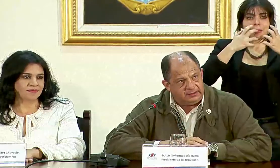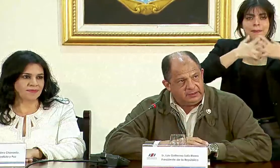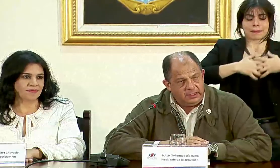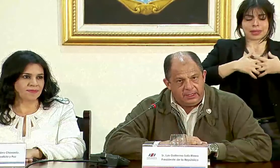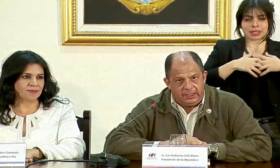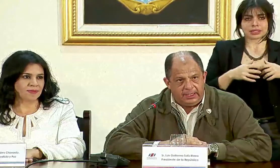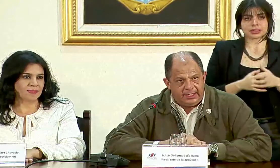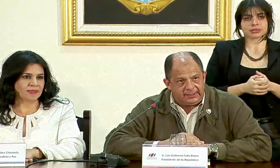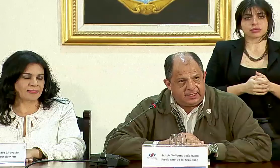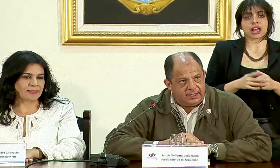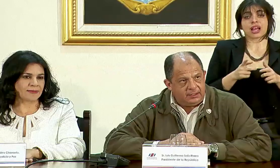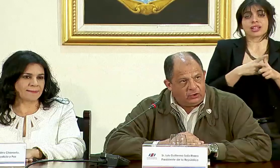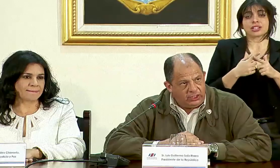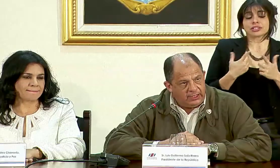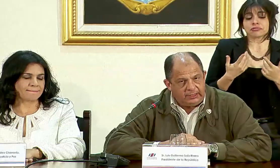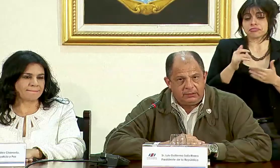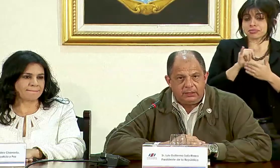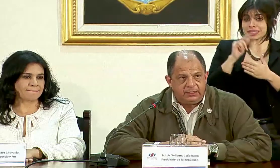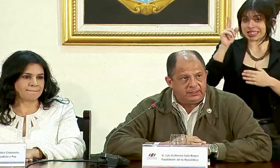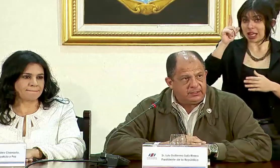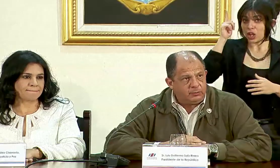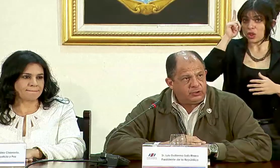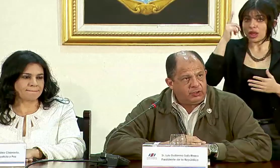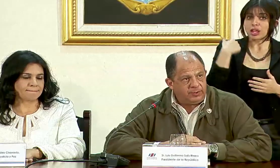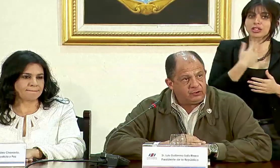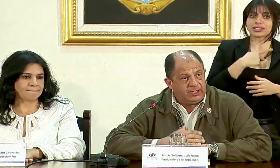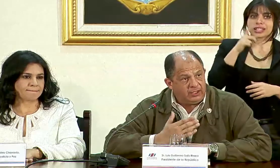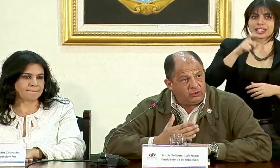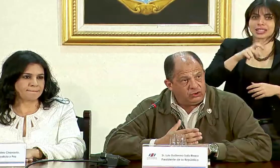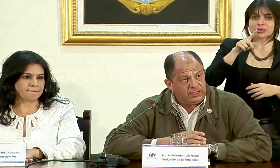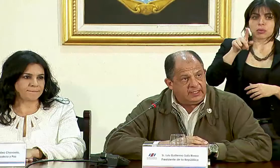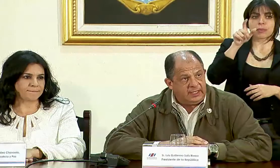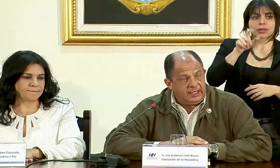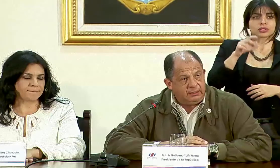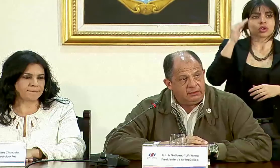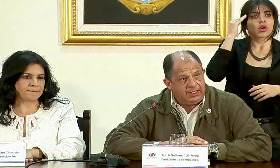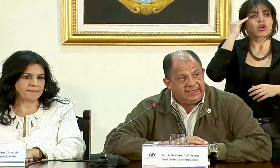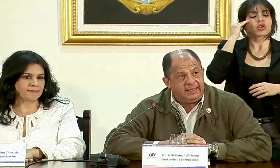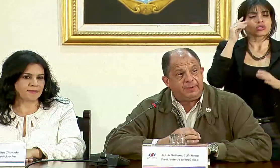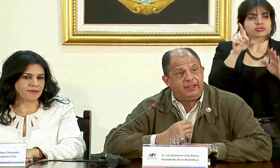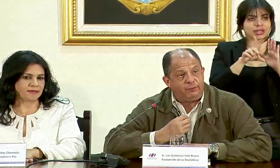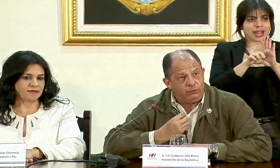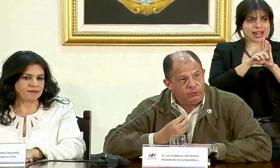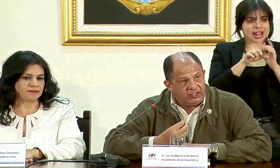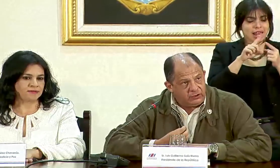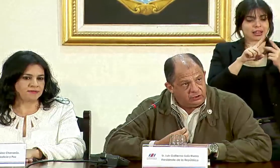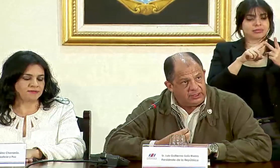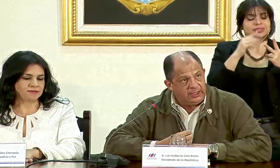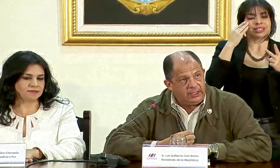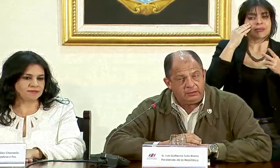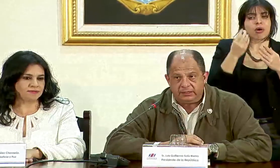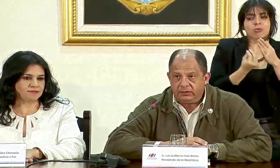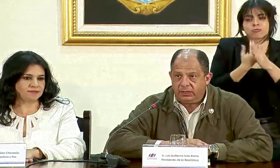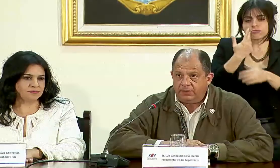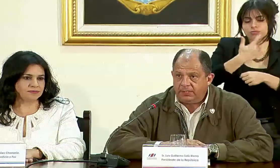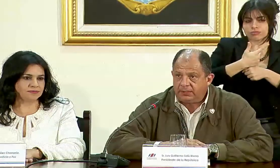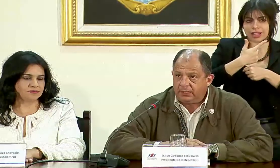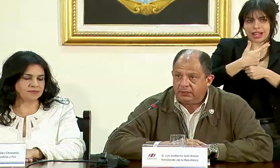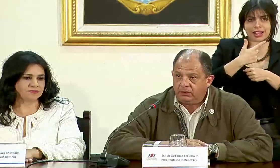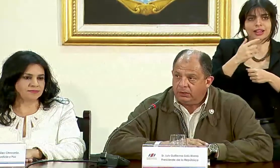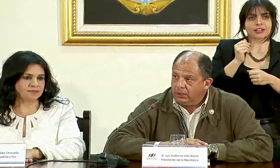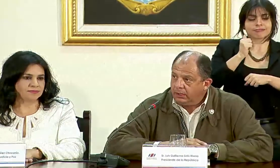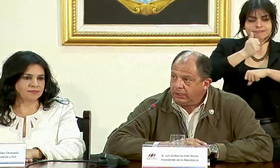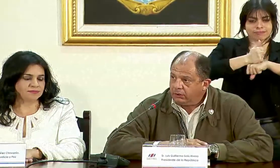estatales. Y en esa lógica necesitamos a una persona que conozca la ley, que sepa de formulación de la ley. La señora